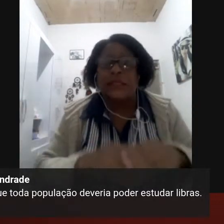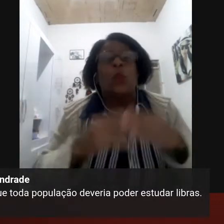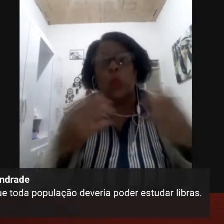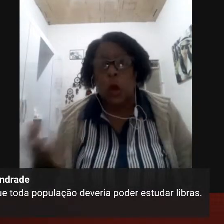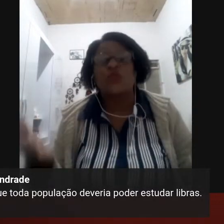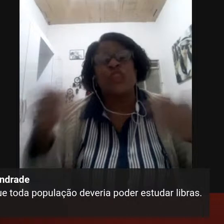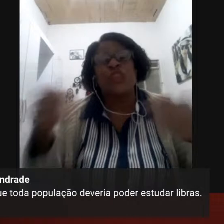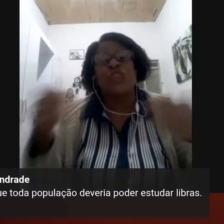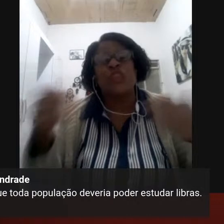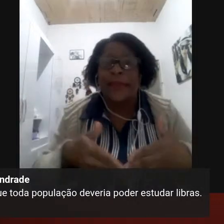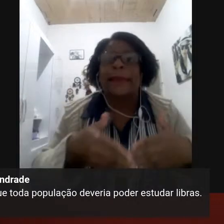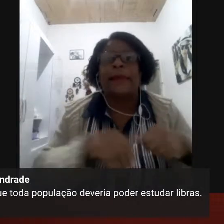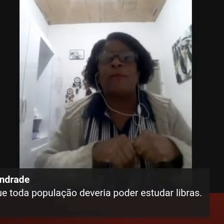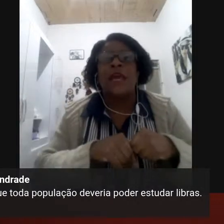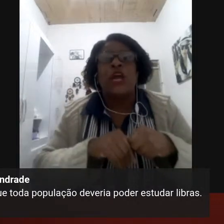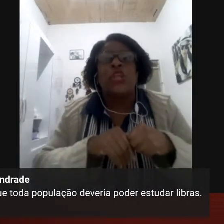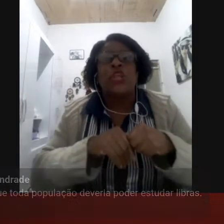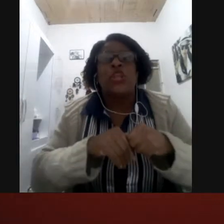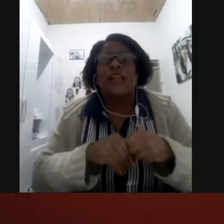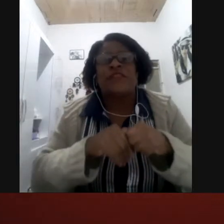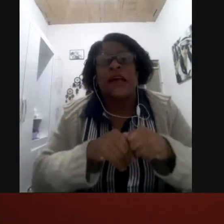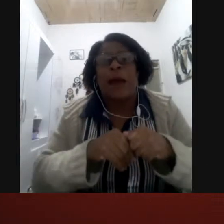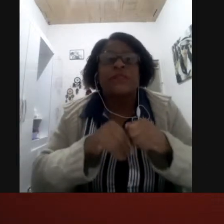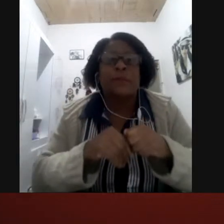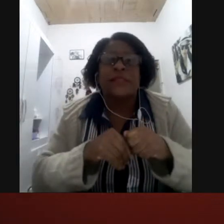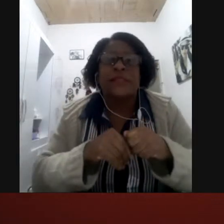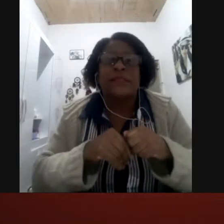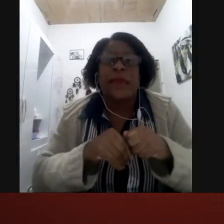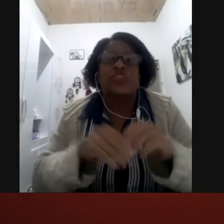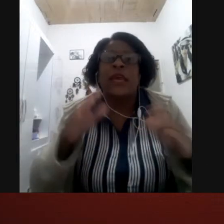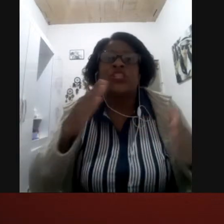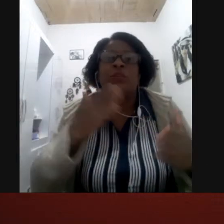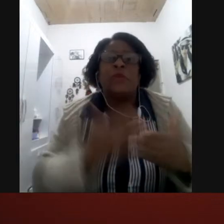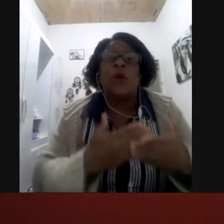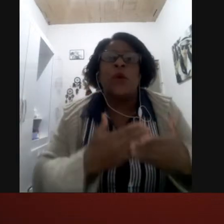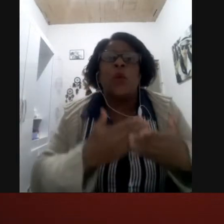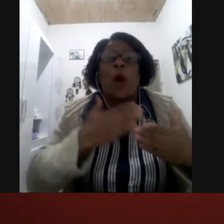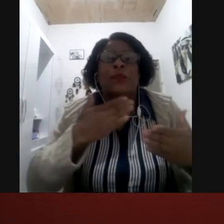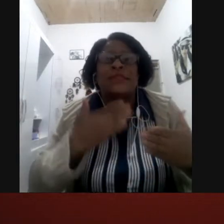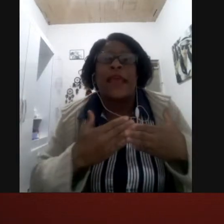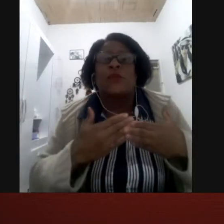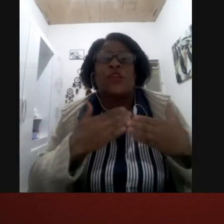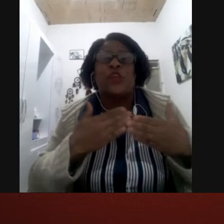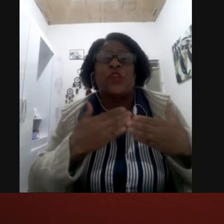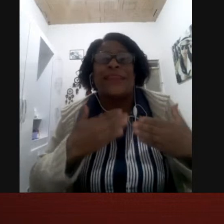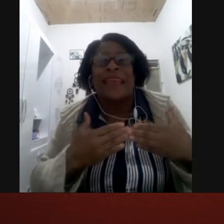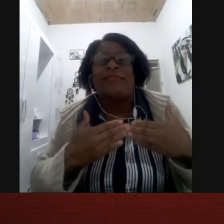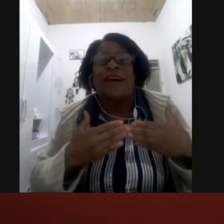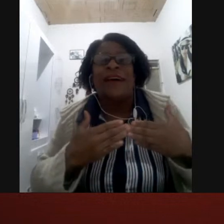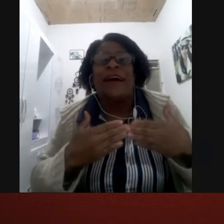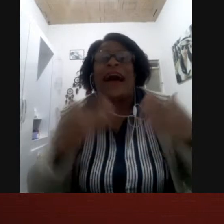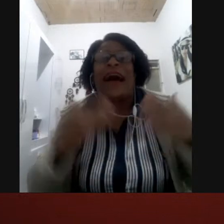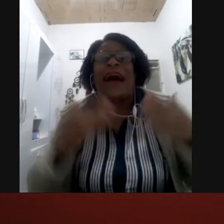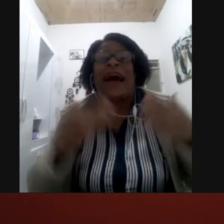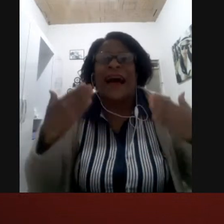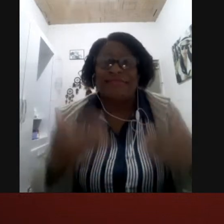lógico chegou até aqui nós ficamos simplesmente de 1880 até